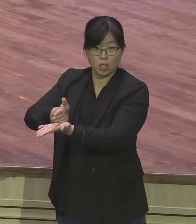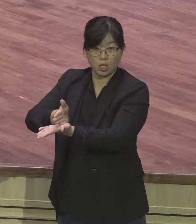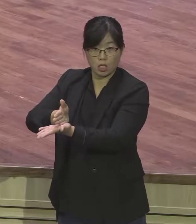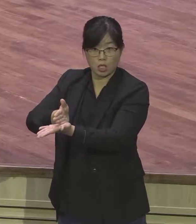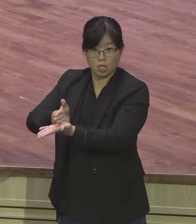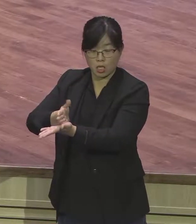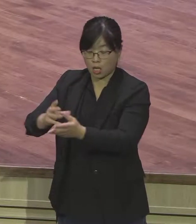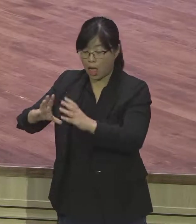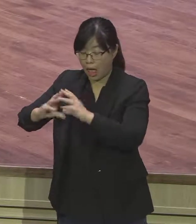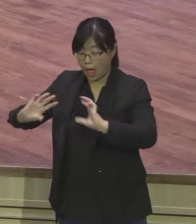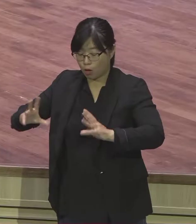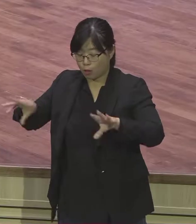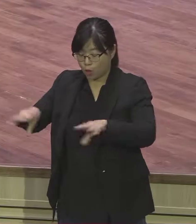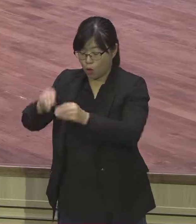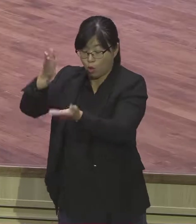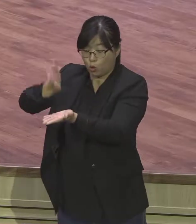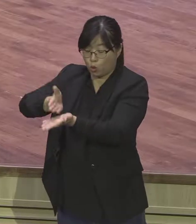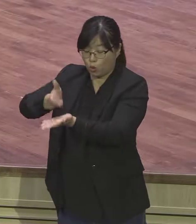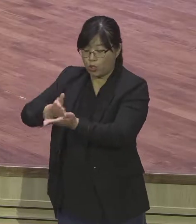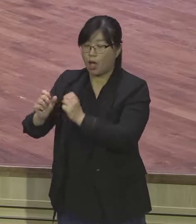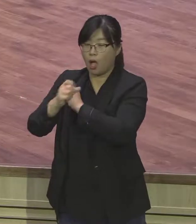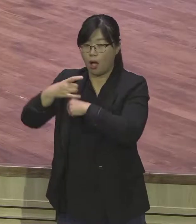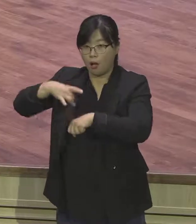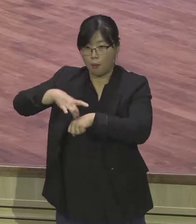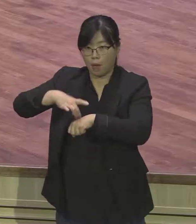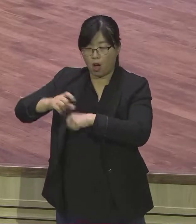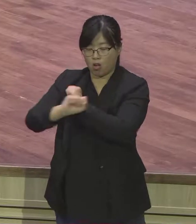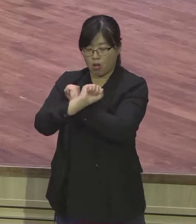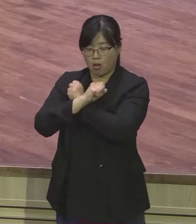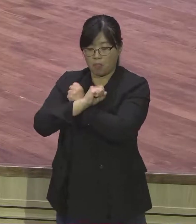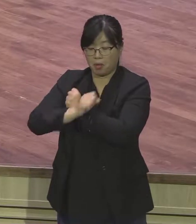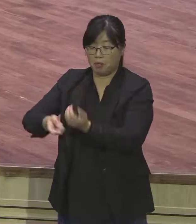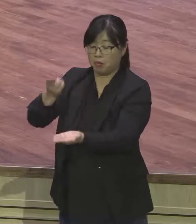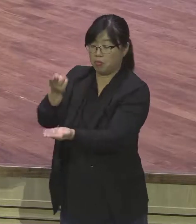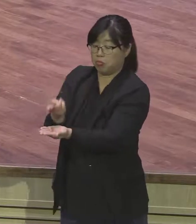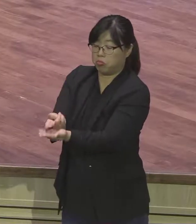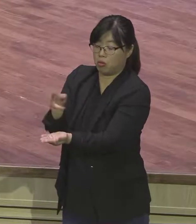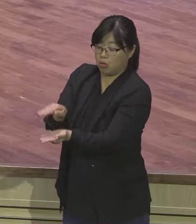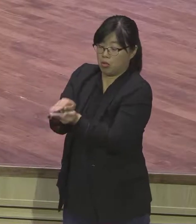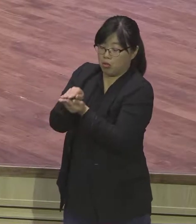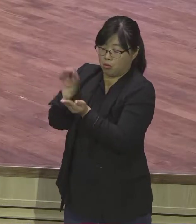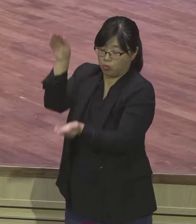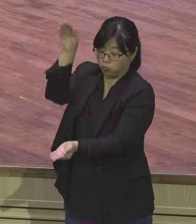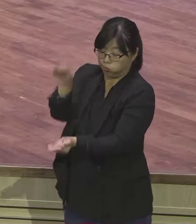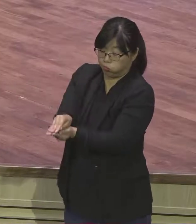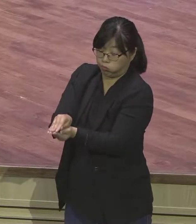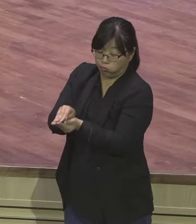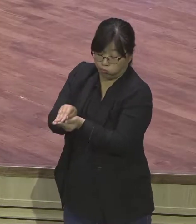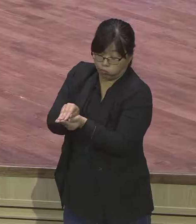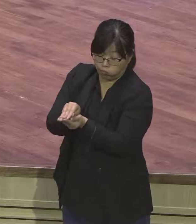섬겼던 하나님의 하나님을 마지막으로 증거하는 현장이었다